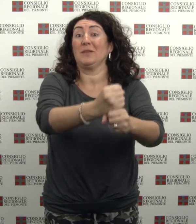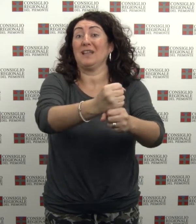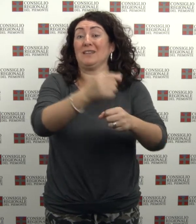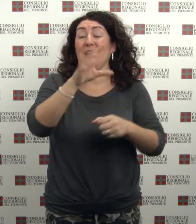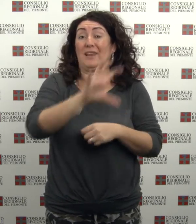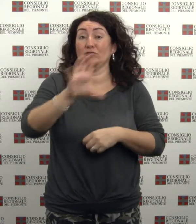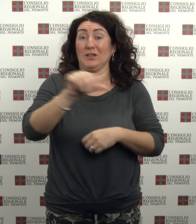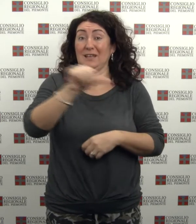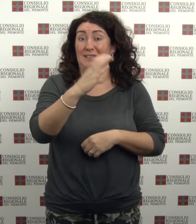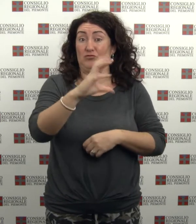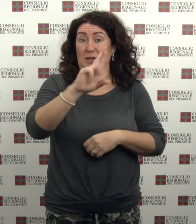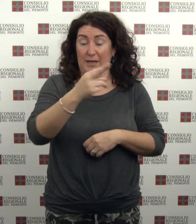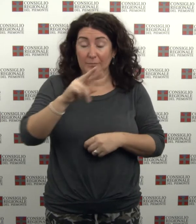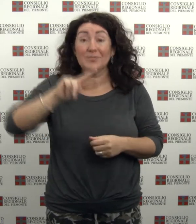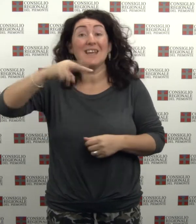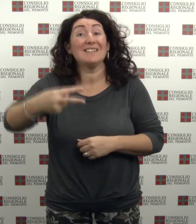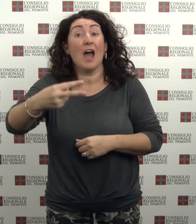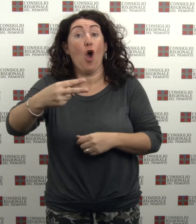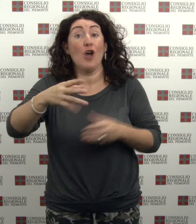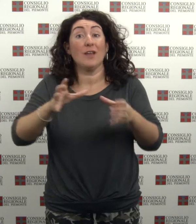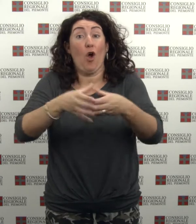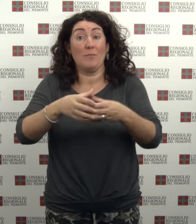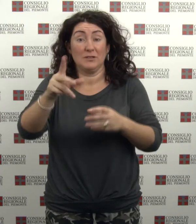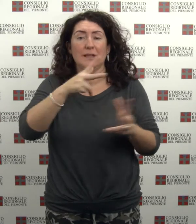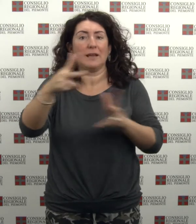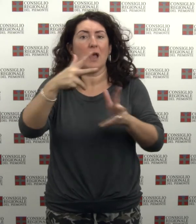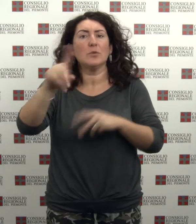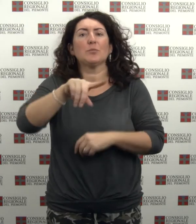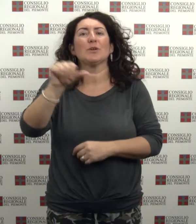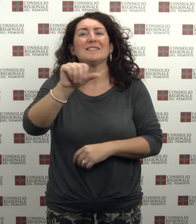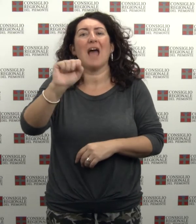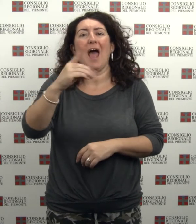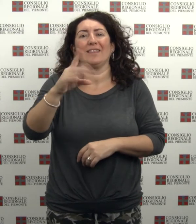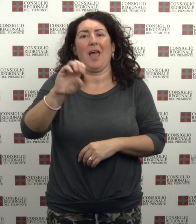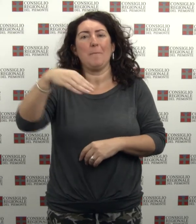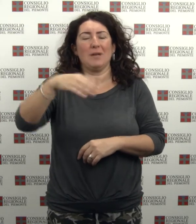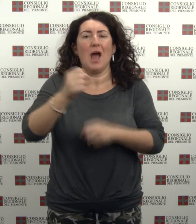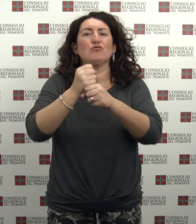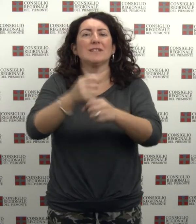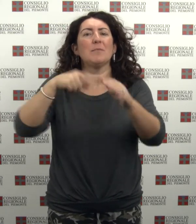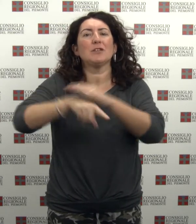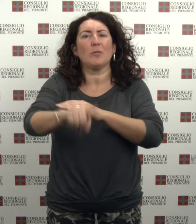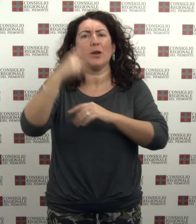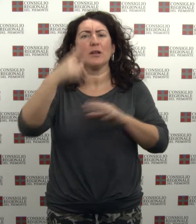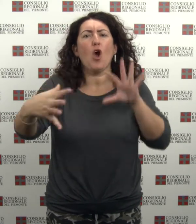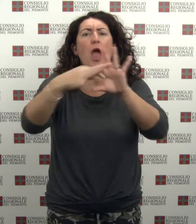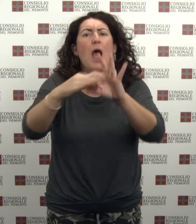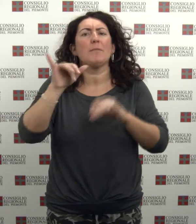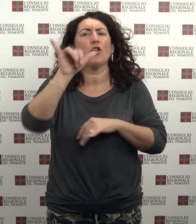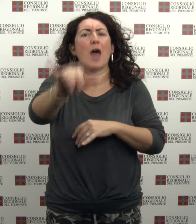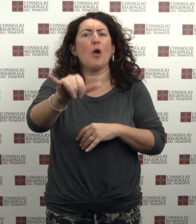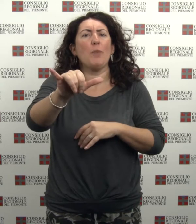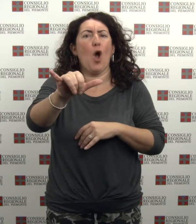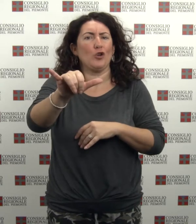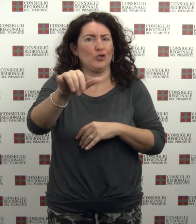Audizioni in seconda trasporti con SADEM e Agenzia Metropolitana sui collegamenti con l'aeroporto di Caselle E in